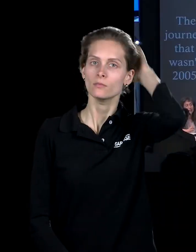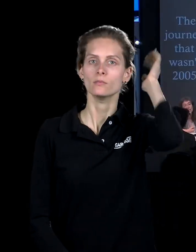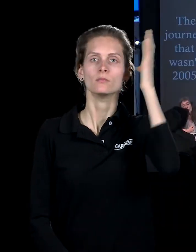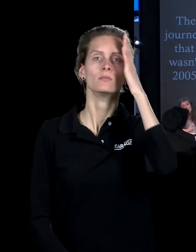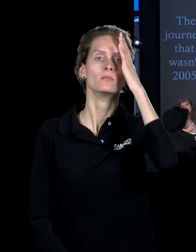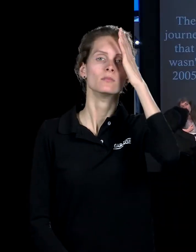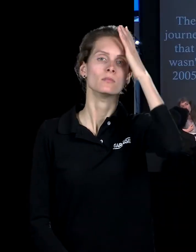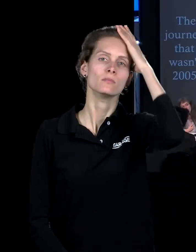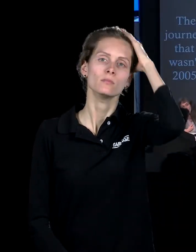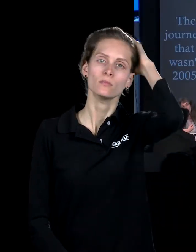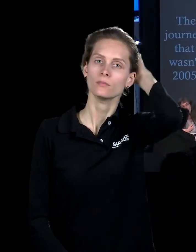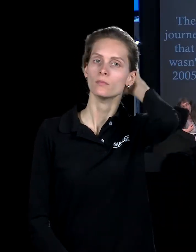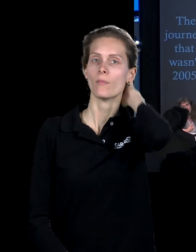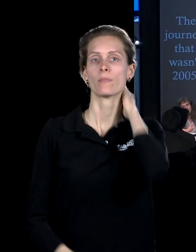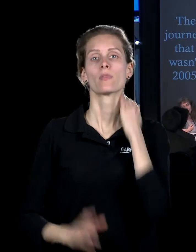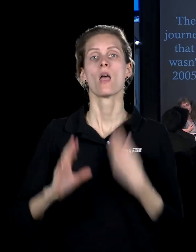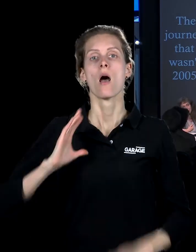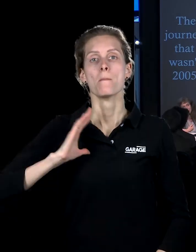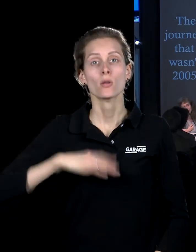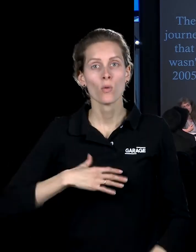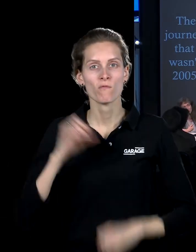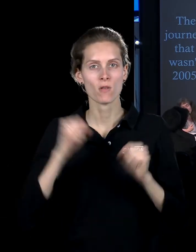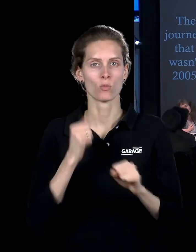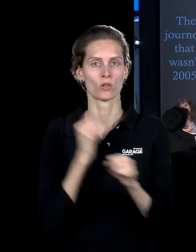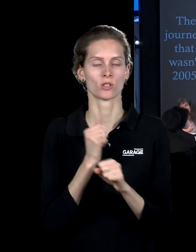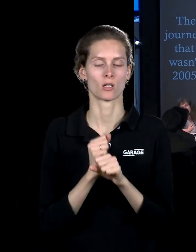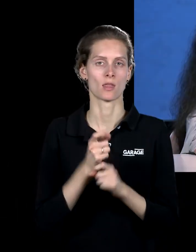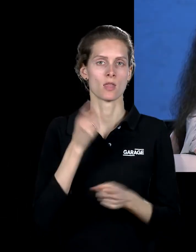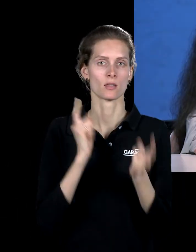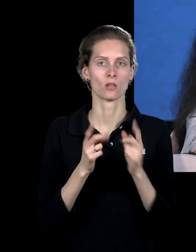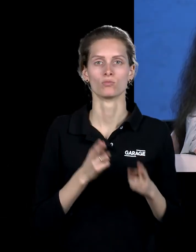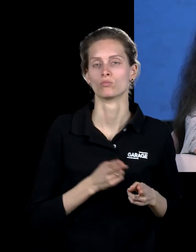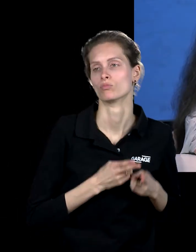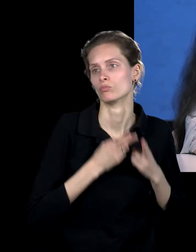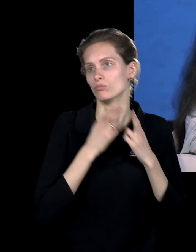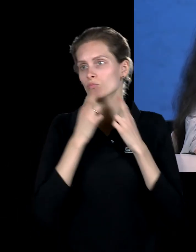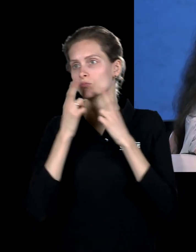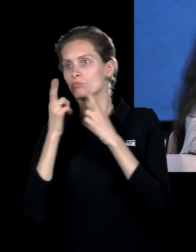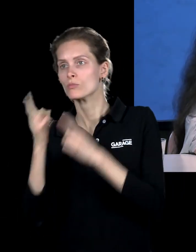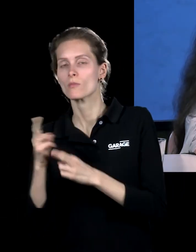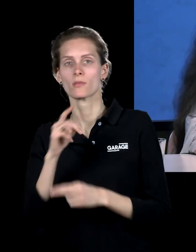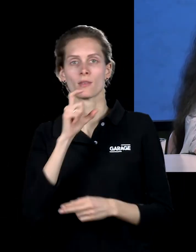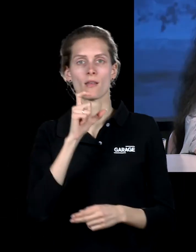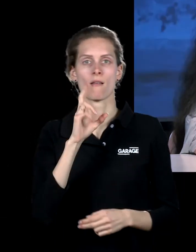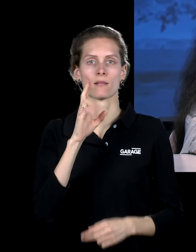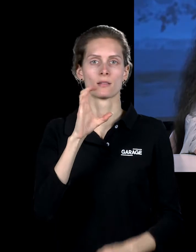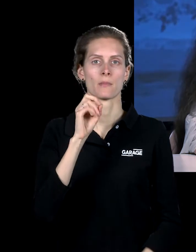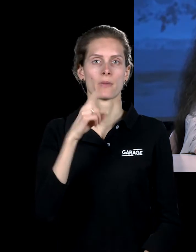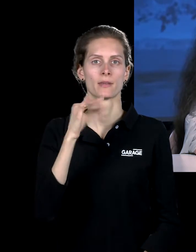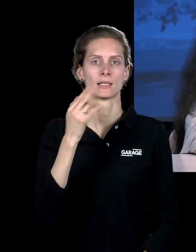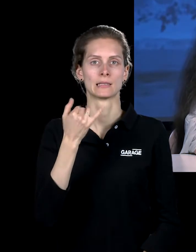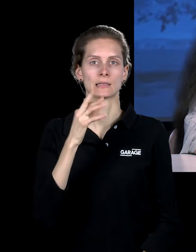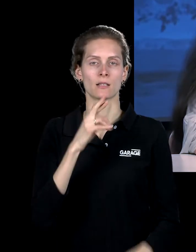делается настоящая экспедиция в Антарктиду с учёными, с художниками, которые